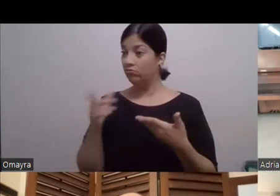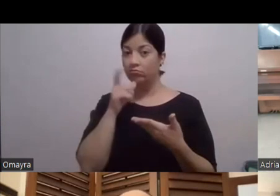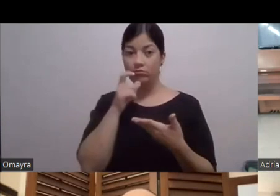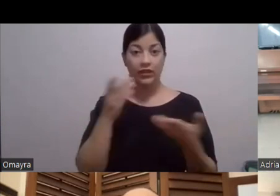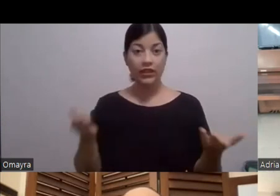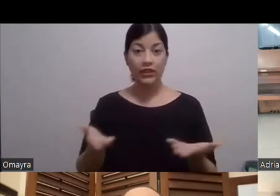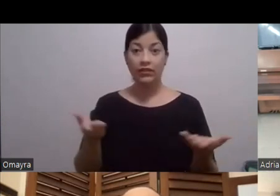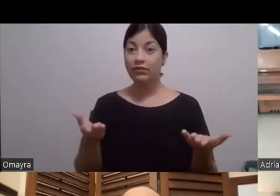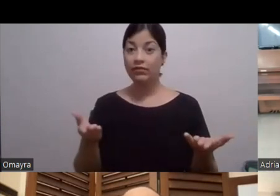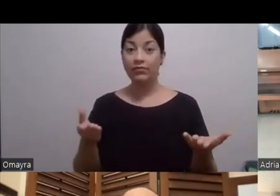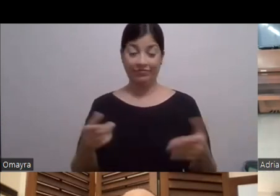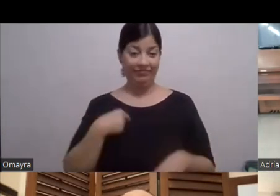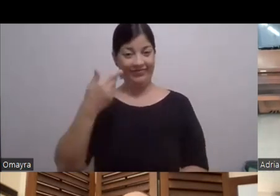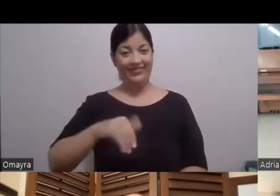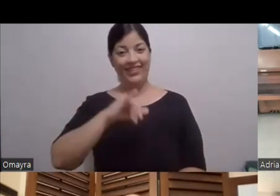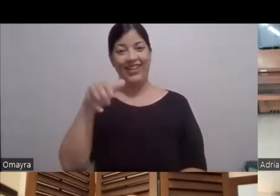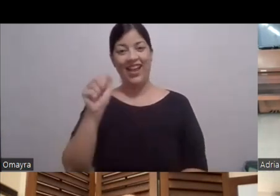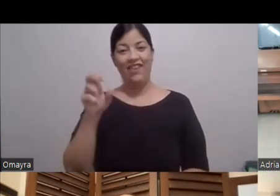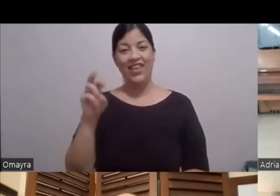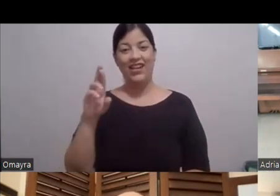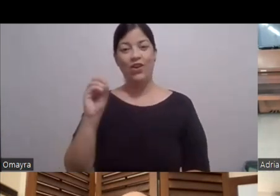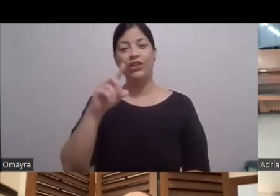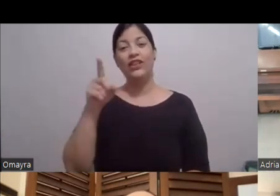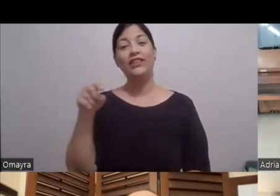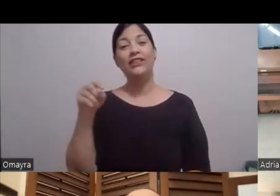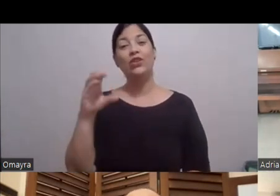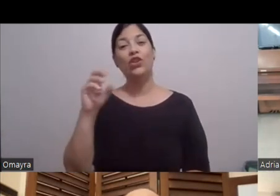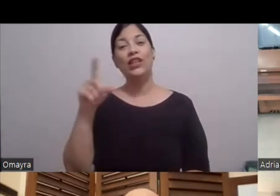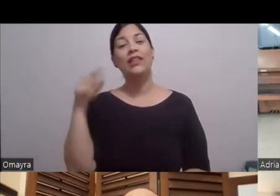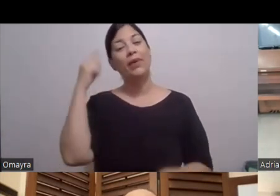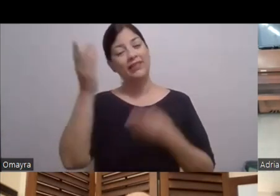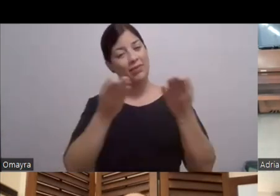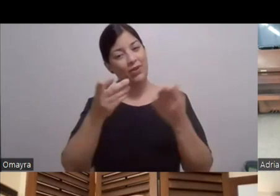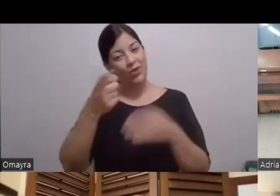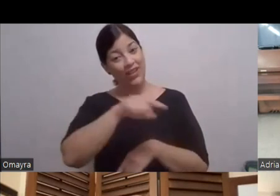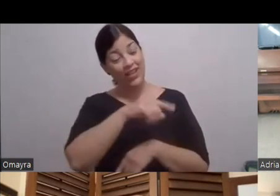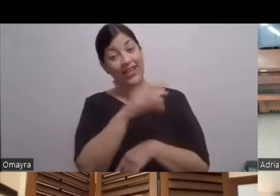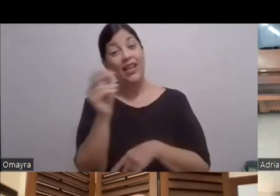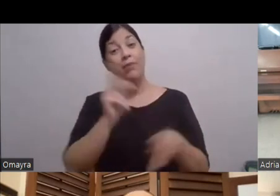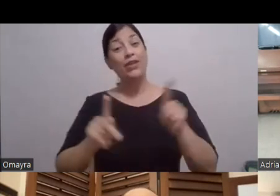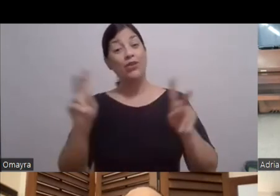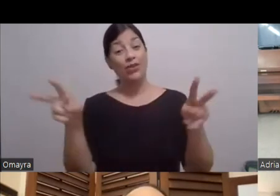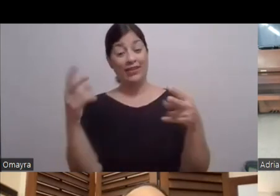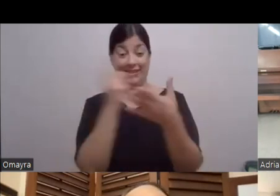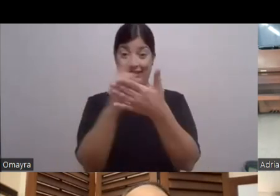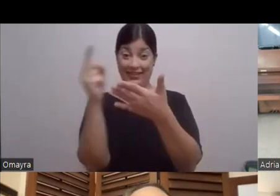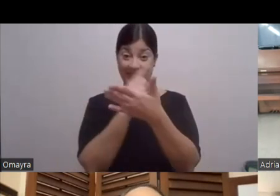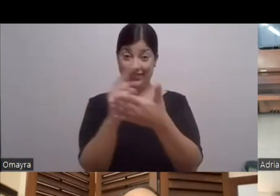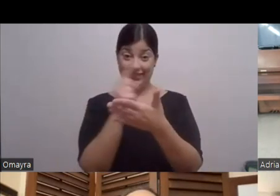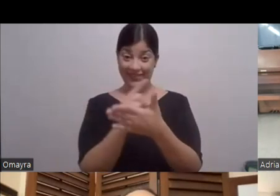Bueno, por aquí está Javier Ortiz Cortés Para servirle a usted Y a toda la gente Que semana tras semana Nos conecta